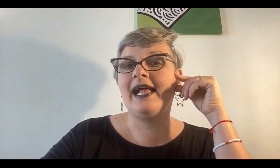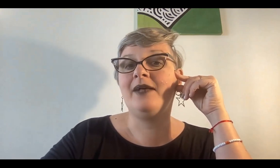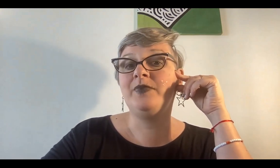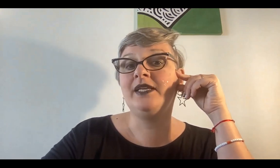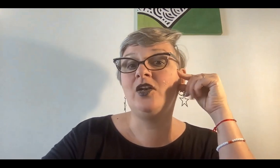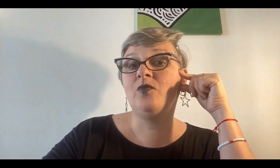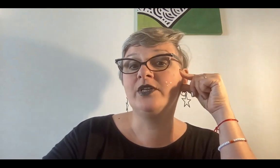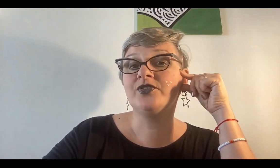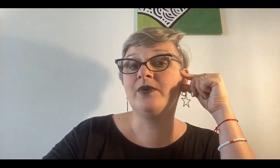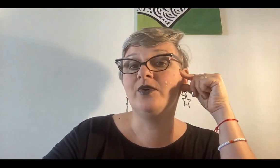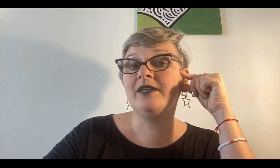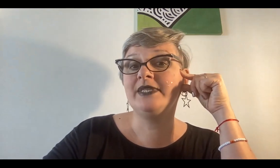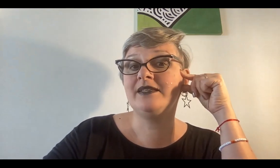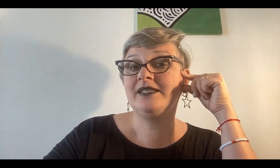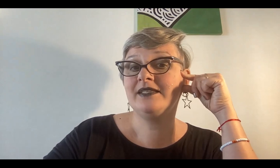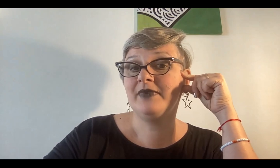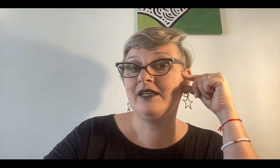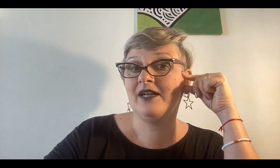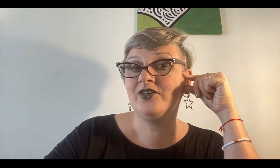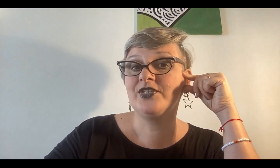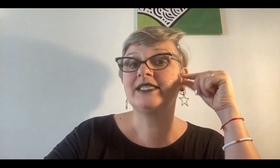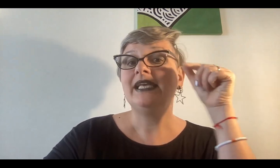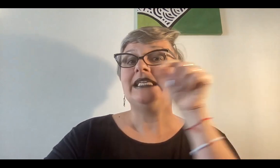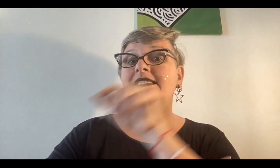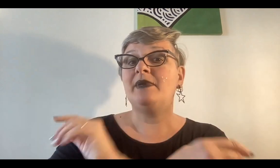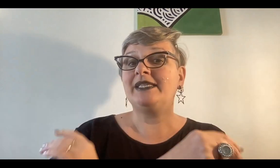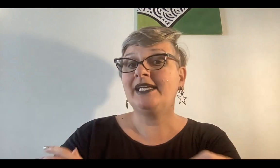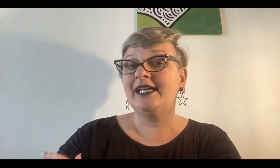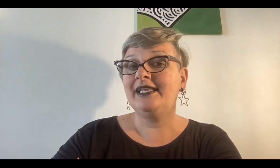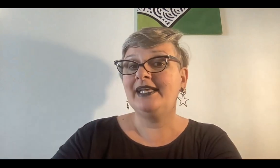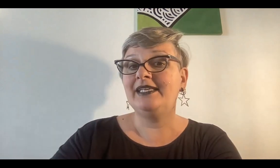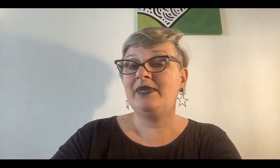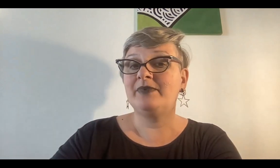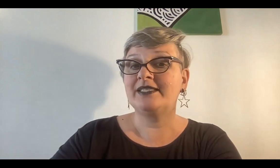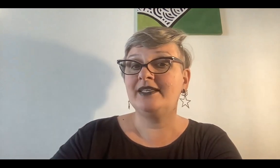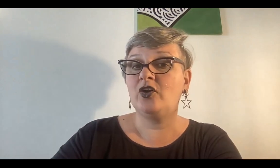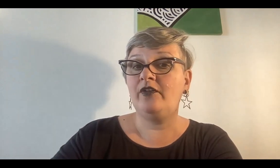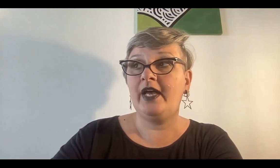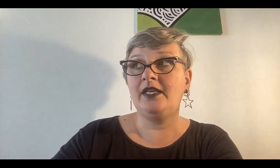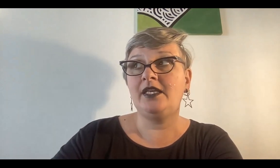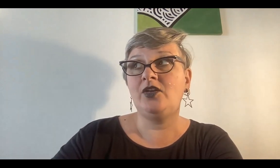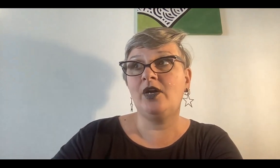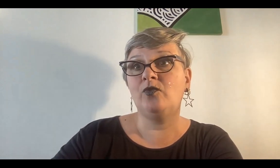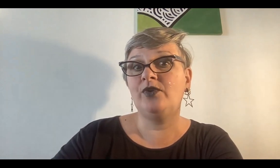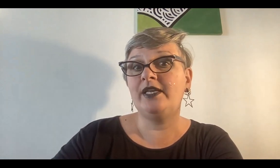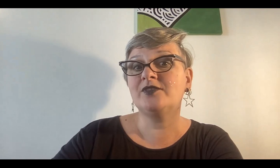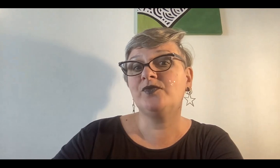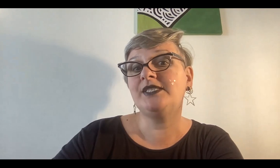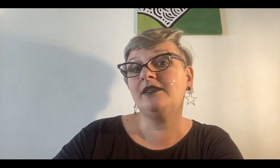Vienen los muertos a buscarme si hice mal las cosas. Si me mandé cagada y me la pasé de joda y no acumulé la suficiente